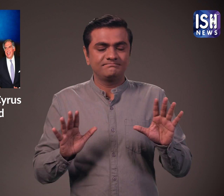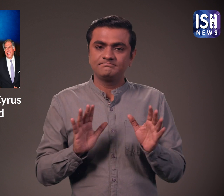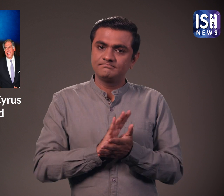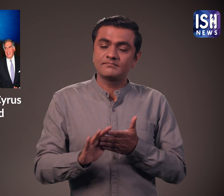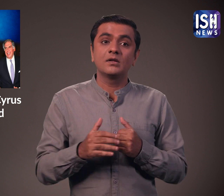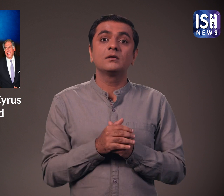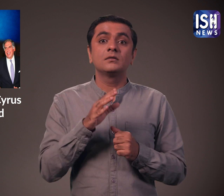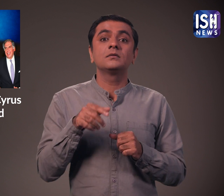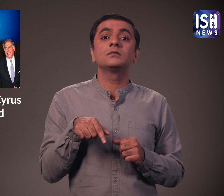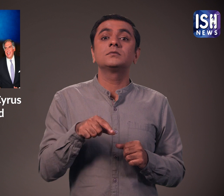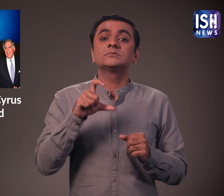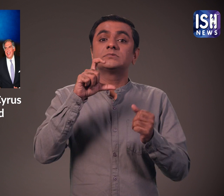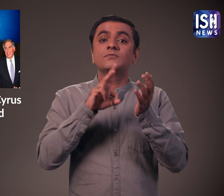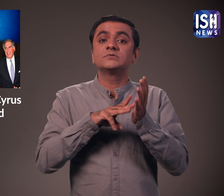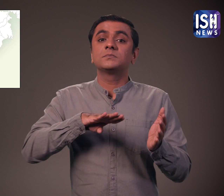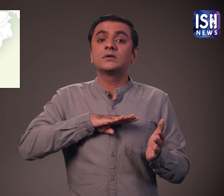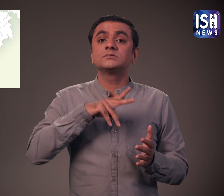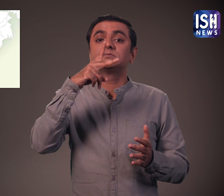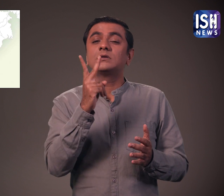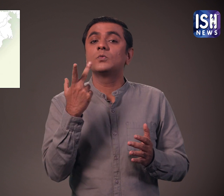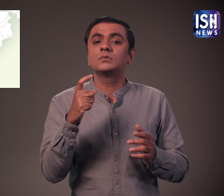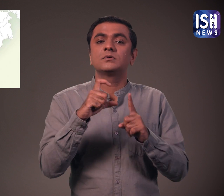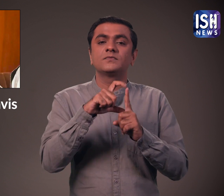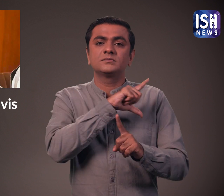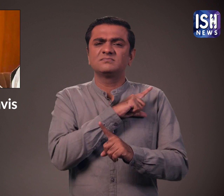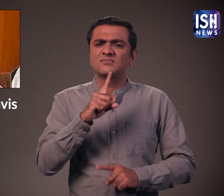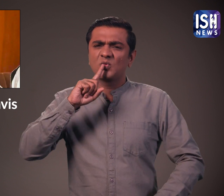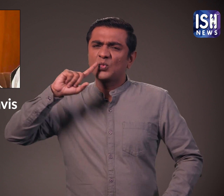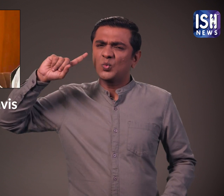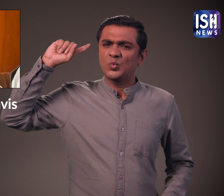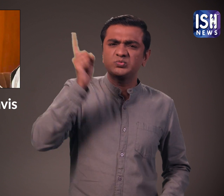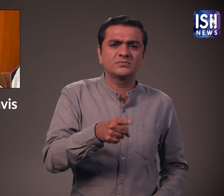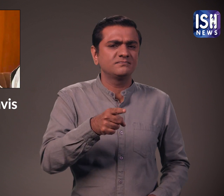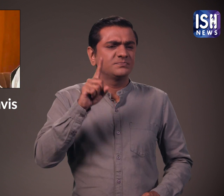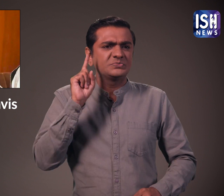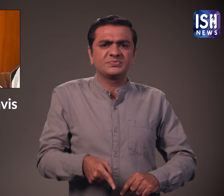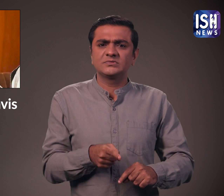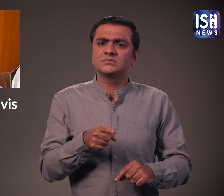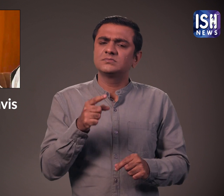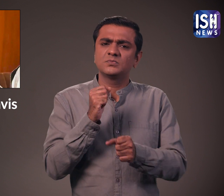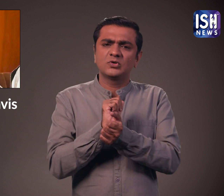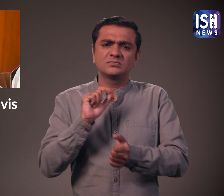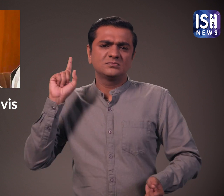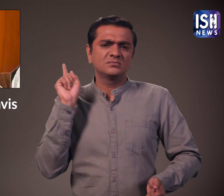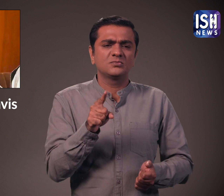की खबर मिलने के बाद महराश्टा के उप्पमुख्य मंत्री देवेंद्र फड़न्मिस ने पुलिस को विरिस्तुर जाज करने के आदेश